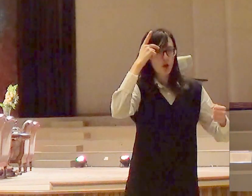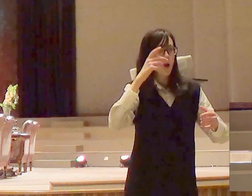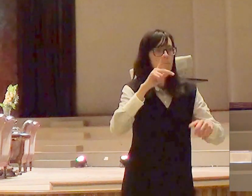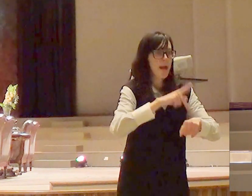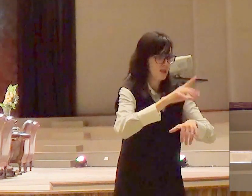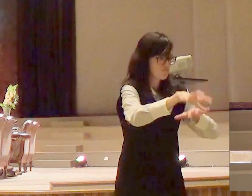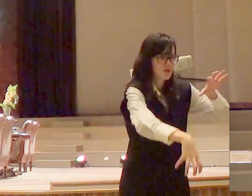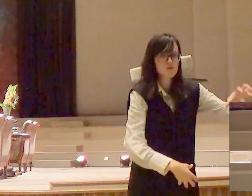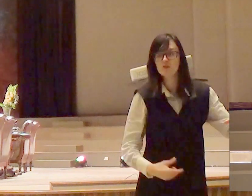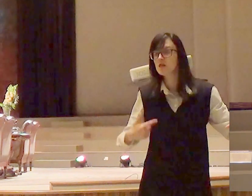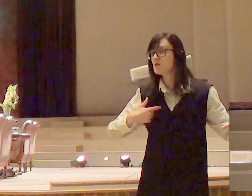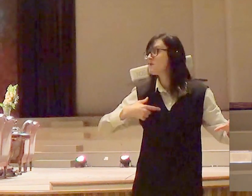agora nós vamos matar você